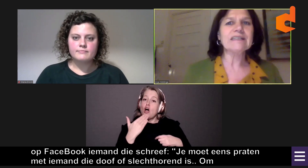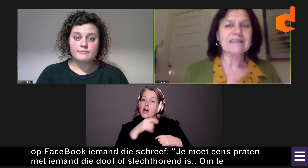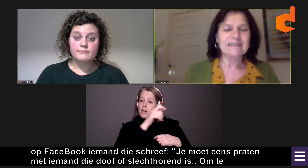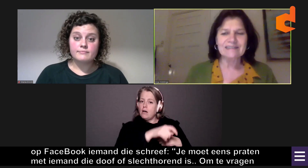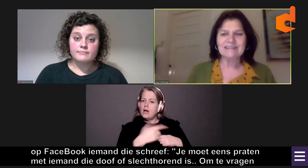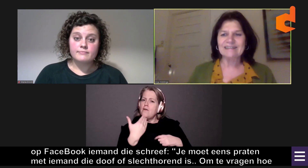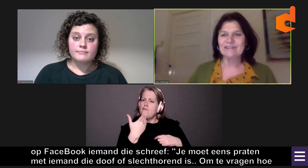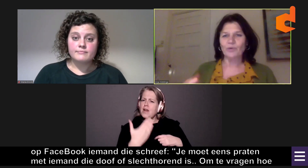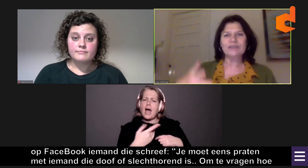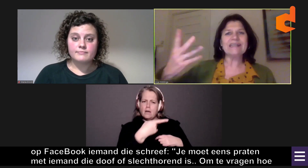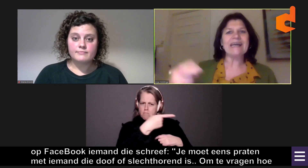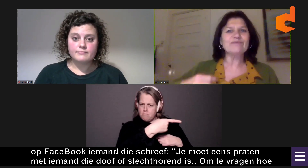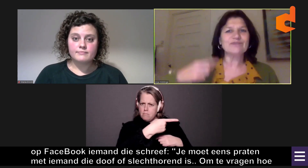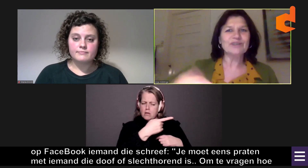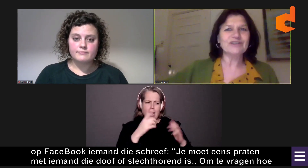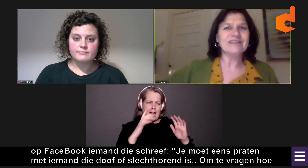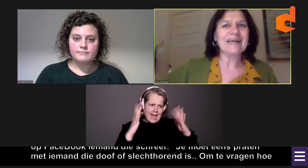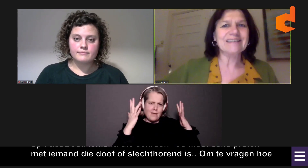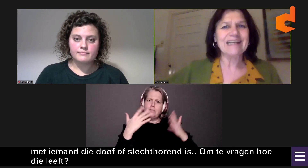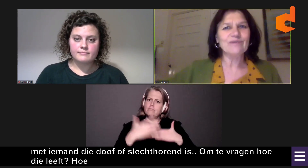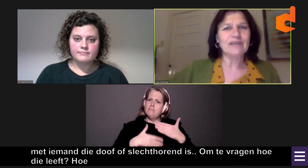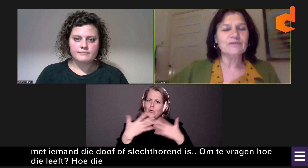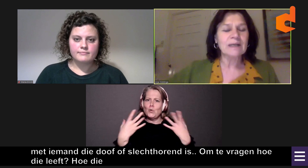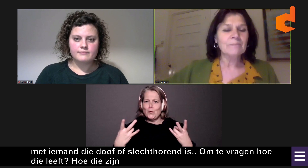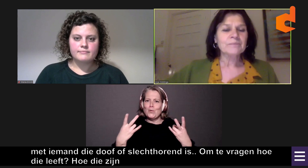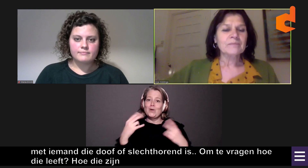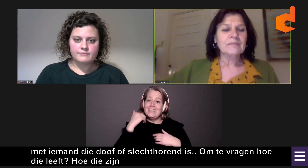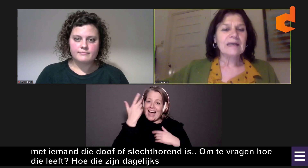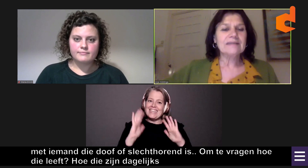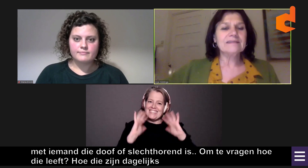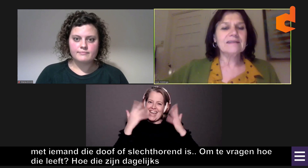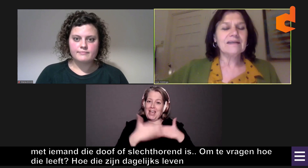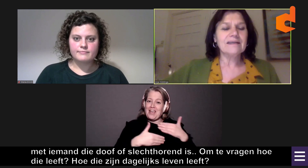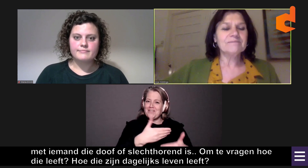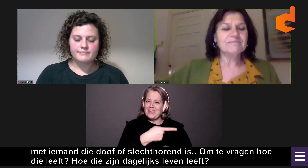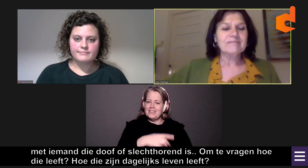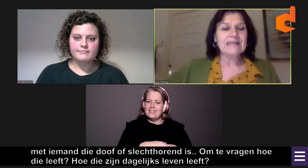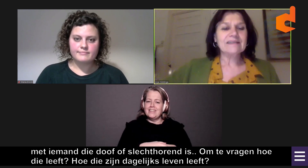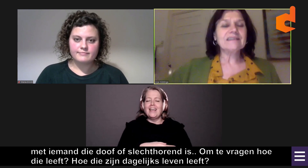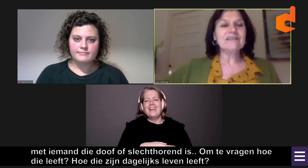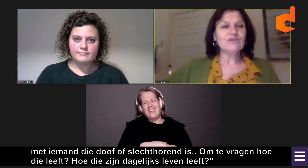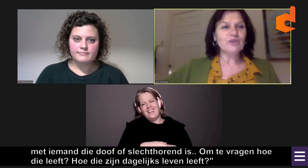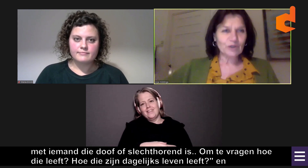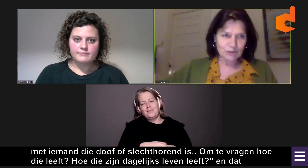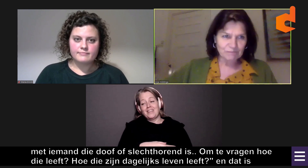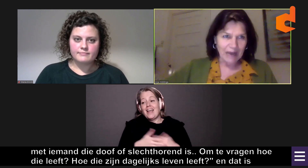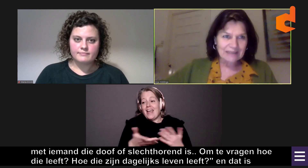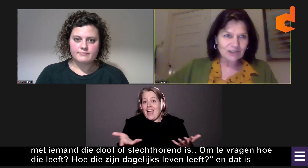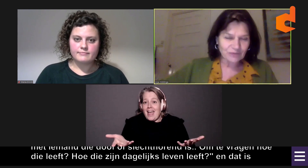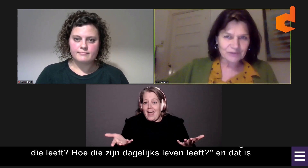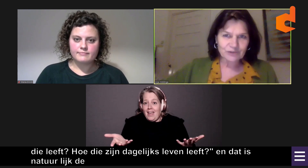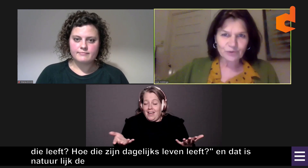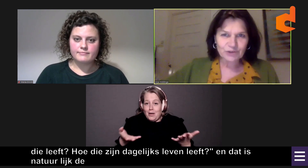hoe die leeft, hoe die zijn dagelijks leven leeft. En dat is natuurlijk de